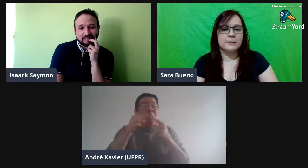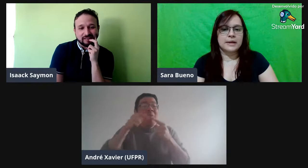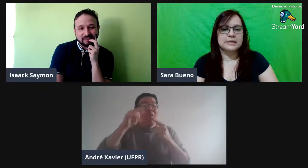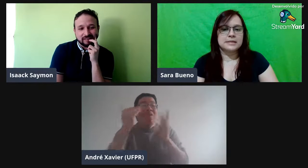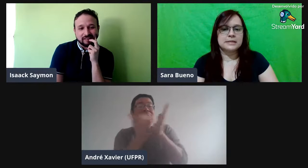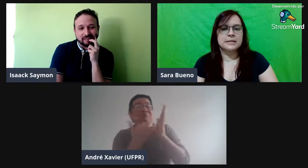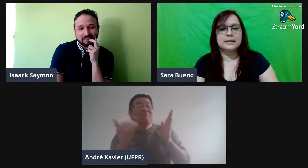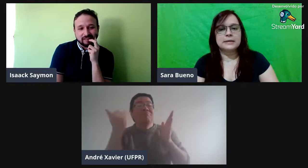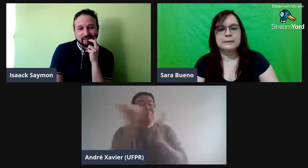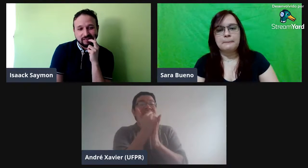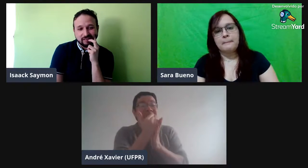Parece que